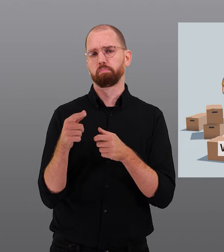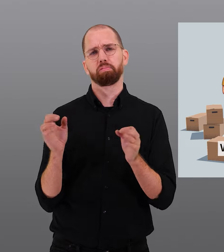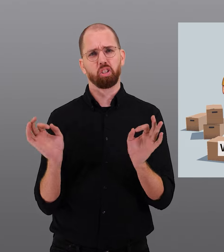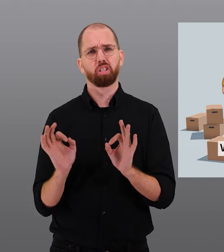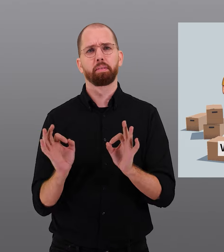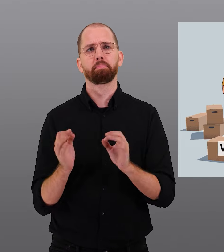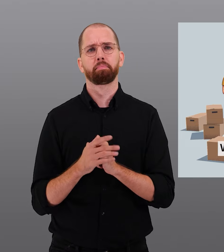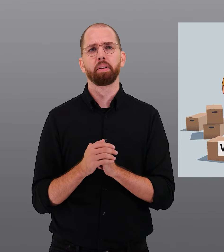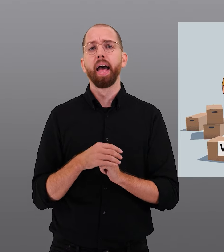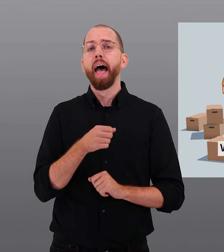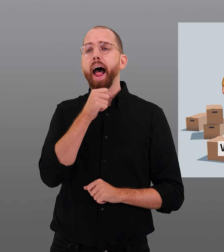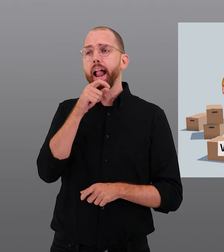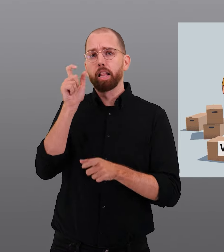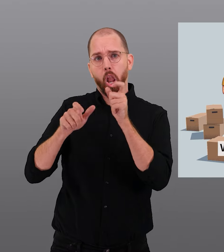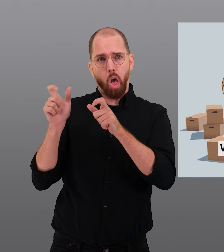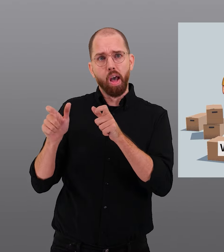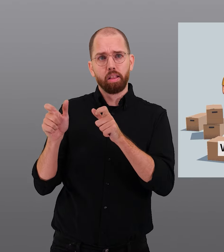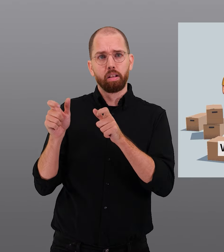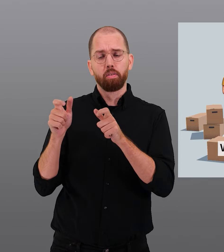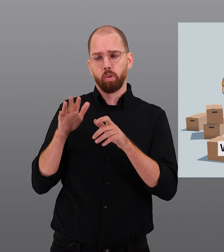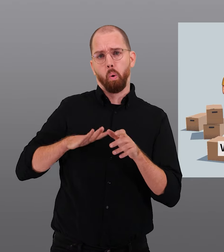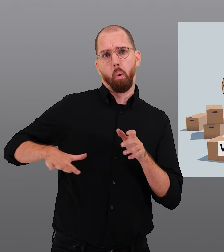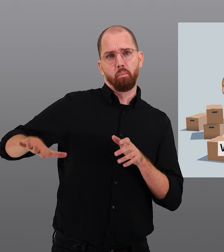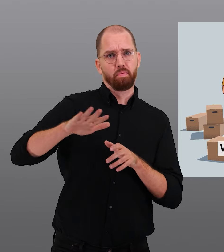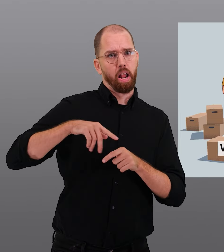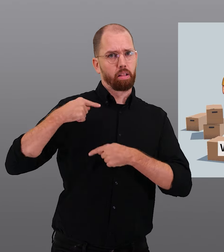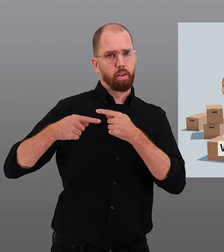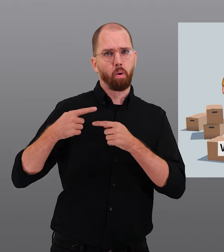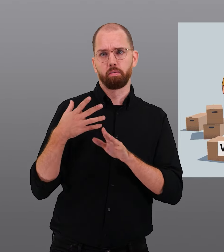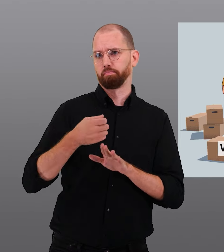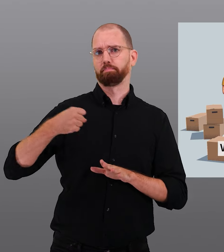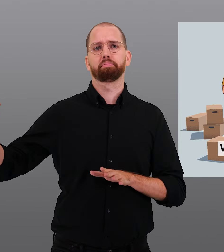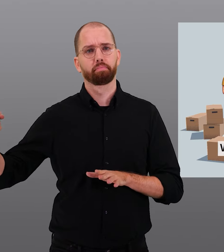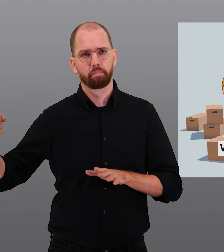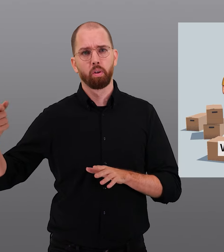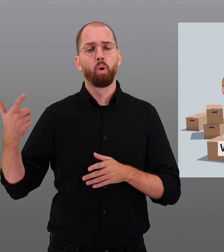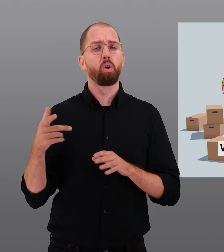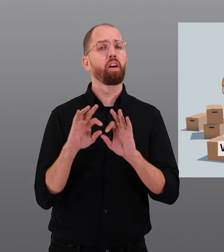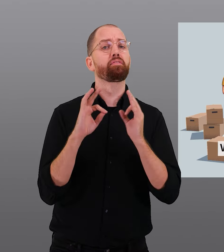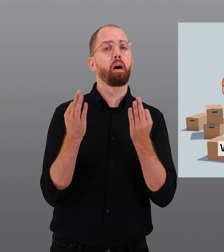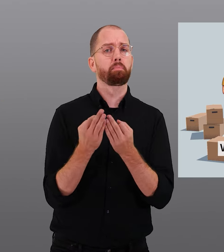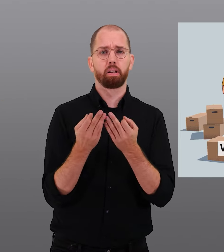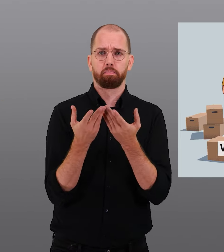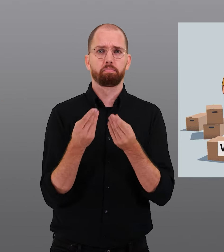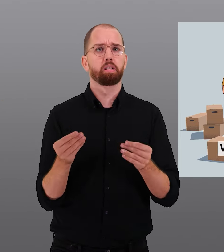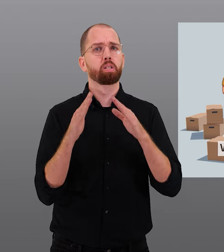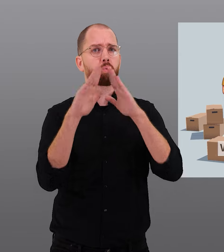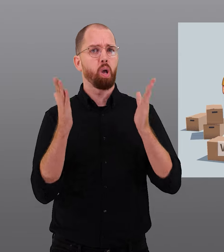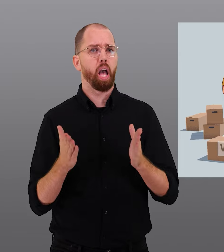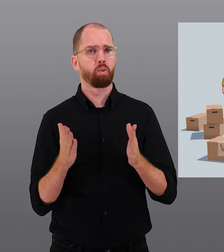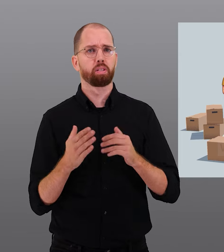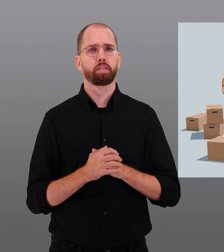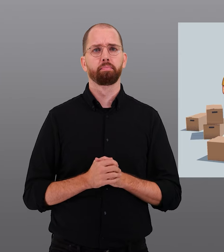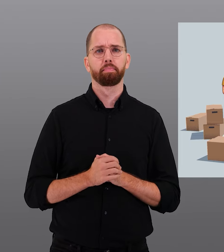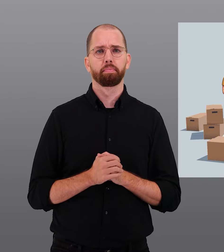Wohnungskündigung seien schlimm. Ältere Menschen würden aus ihrem Umfeld gerissen, Familien verlören ihr Zuhause.